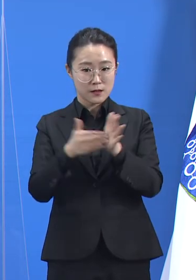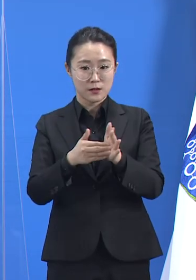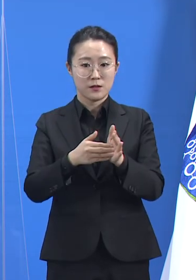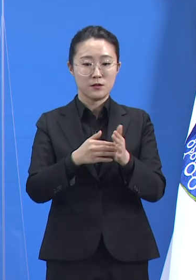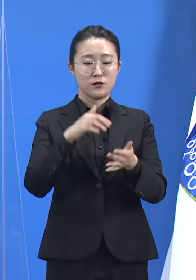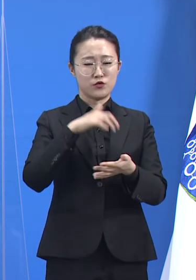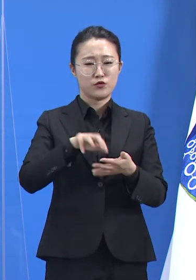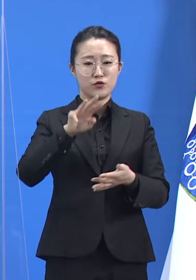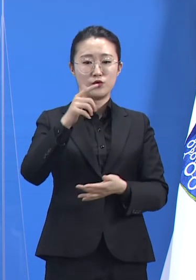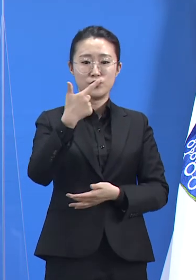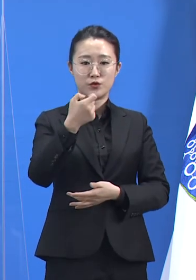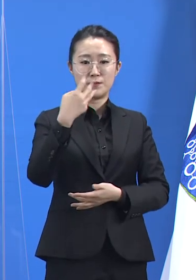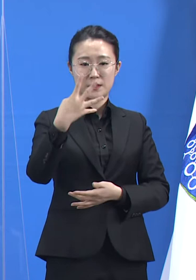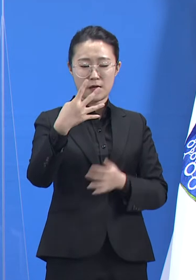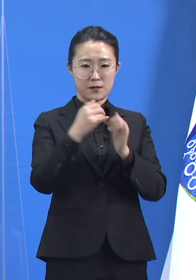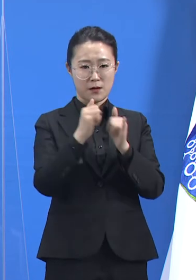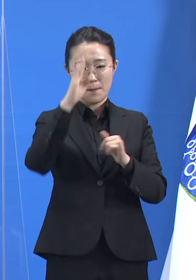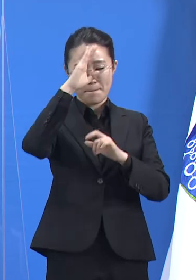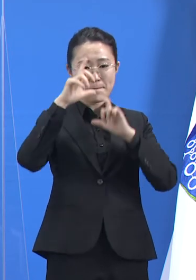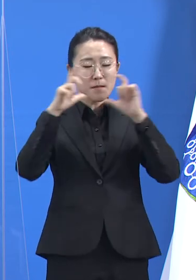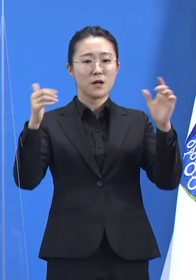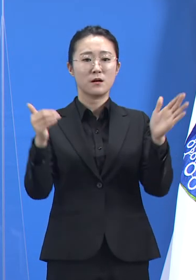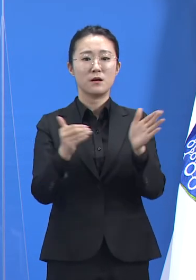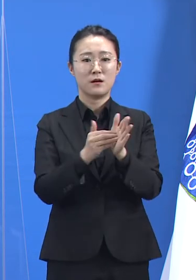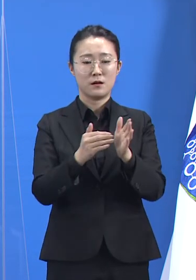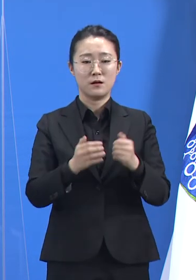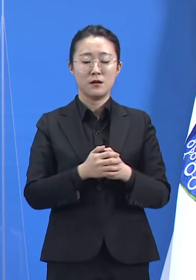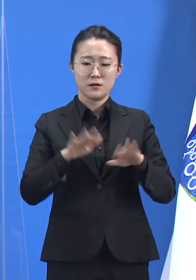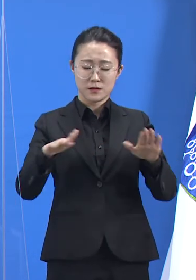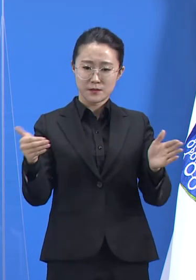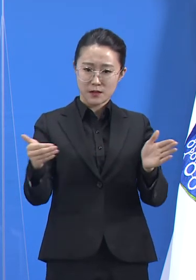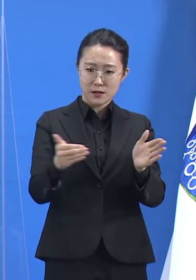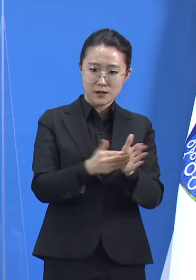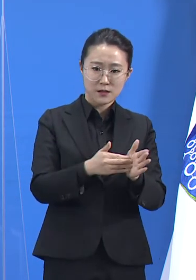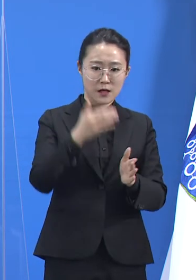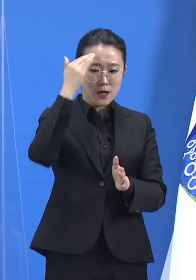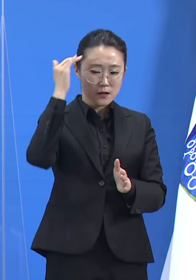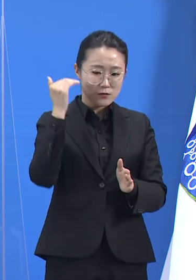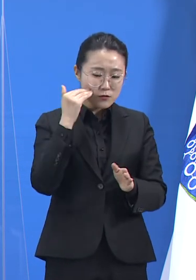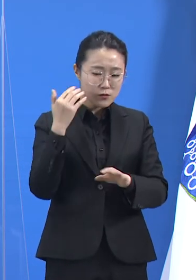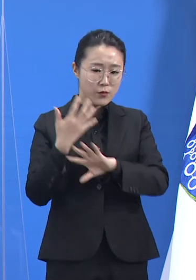42명, 외국인 22명 등 66명으로 확인되기도 합니다.